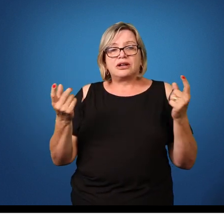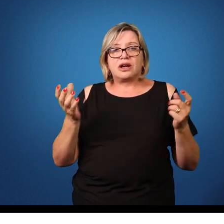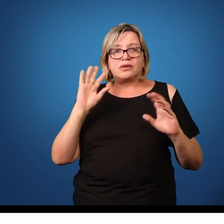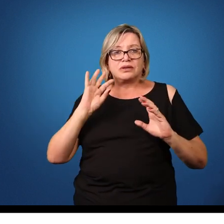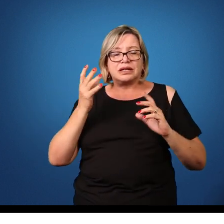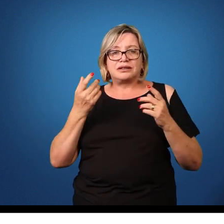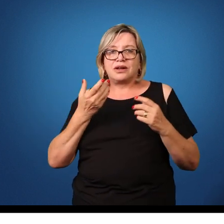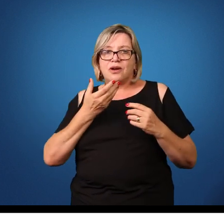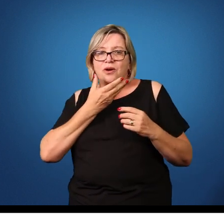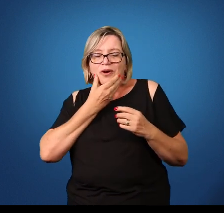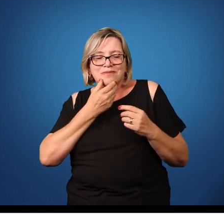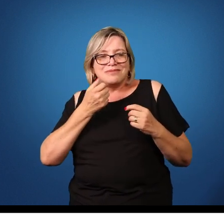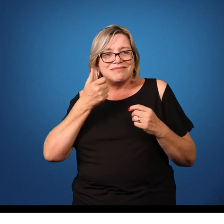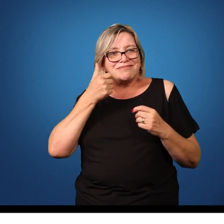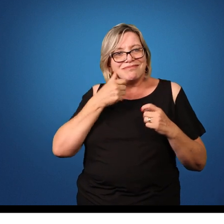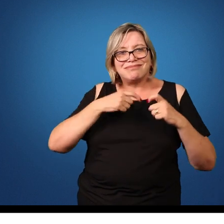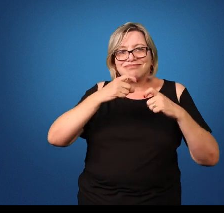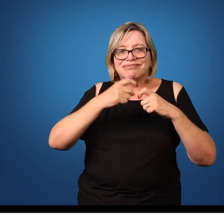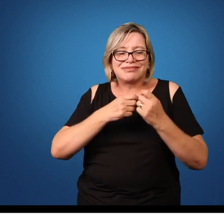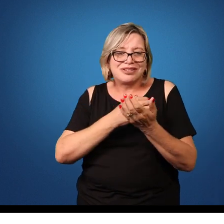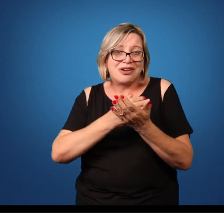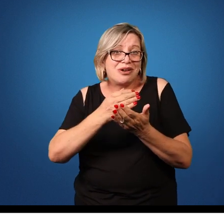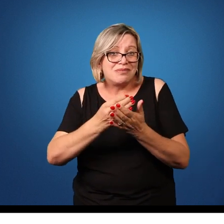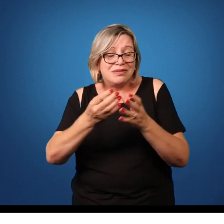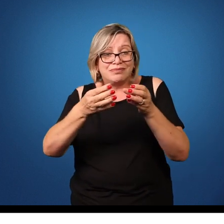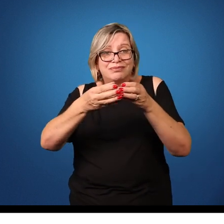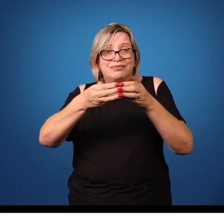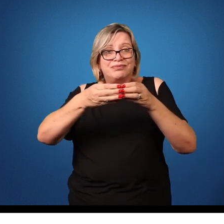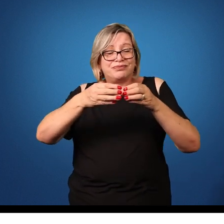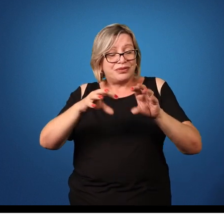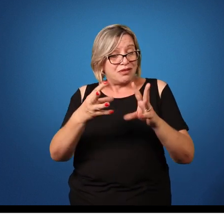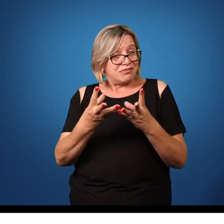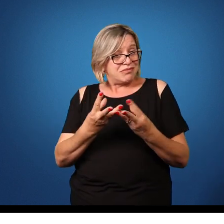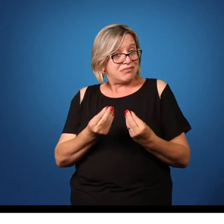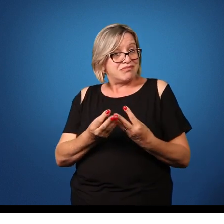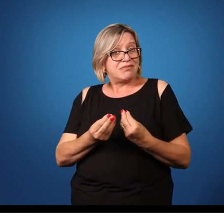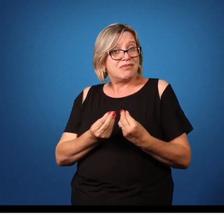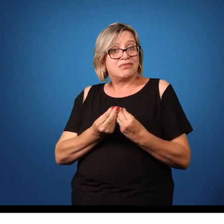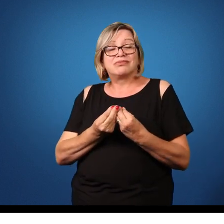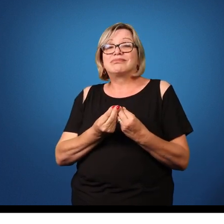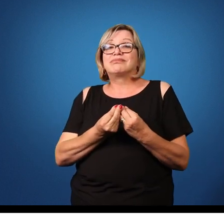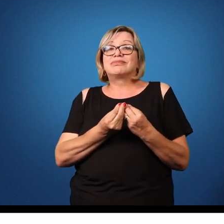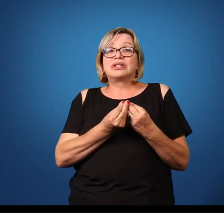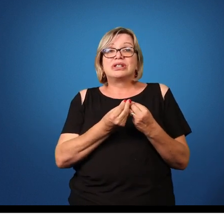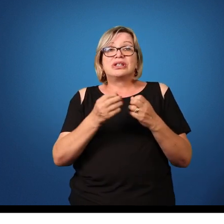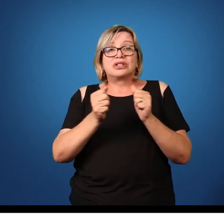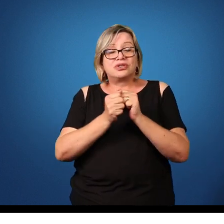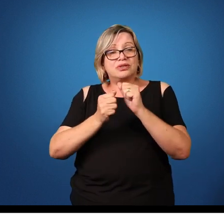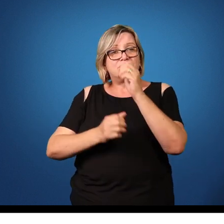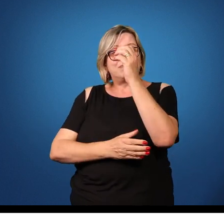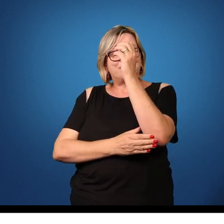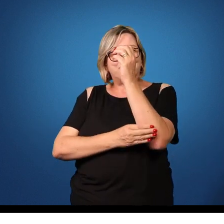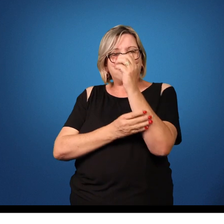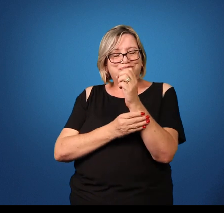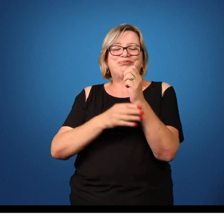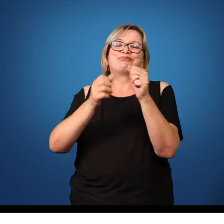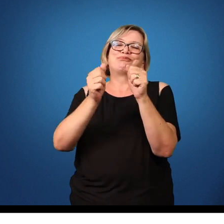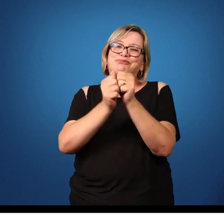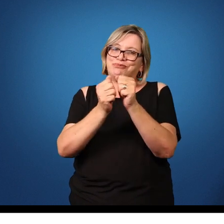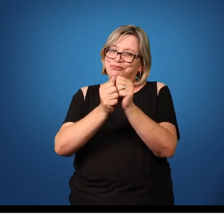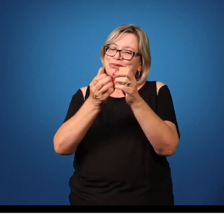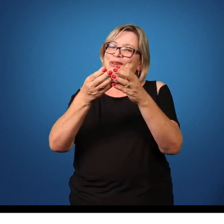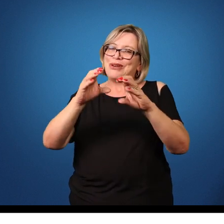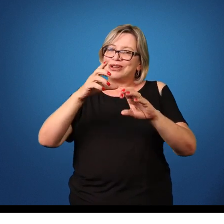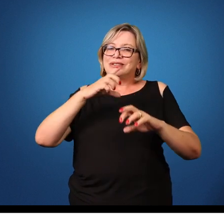fêmeas vão copular, produzindo ovos, milhares de ovos, que são eliminados junto às fezes do